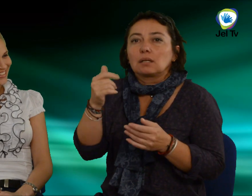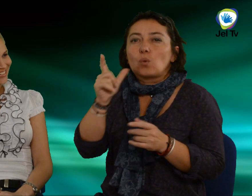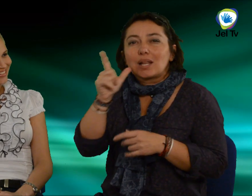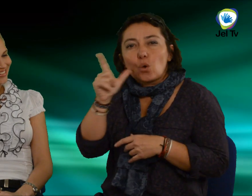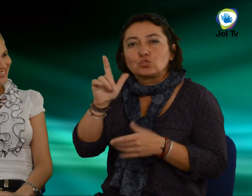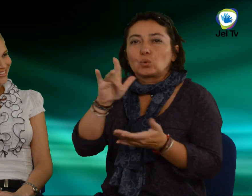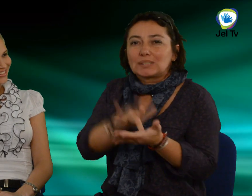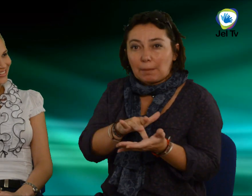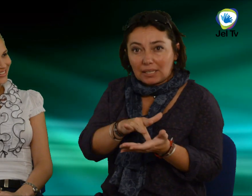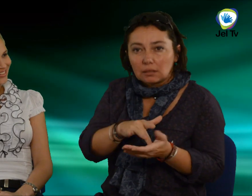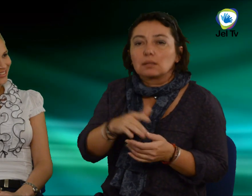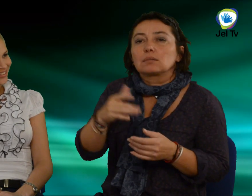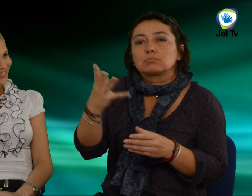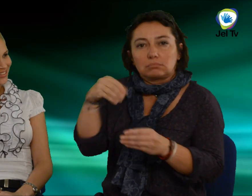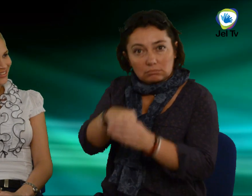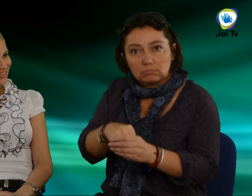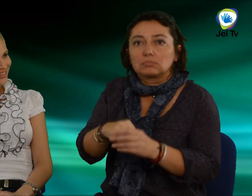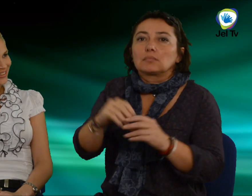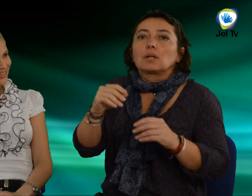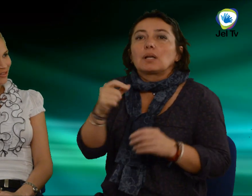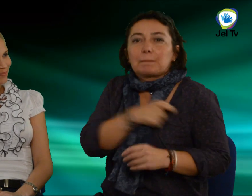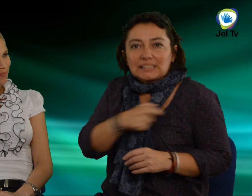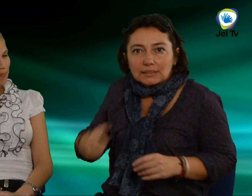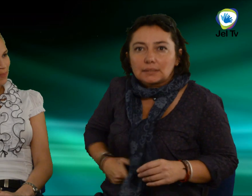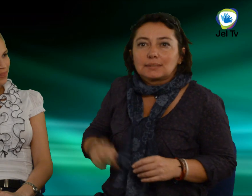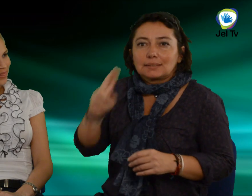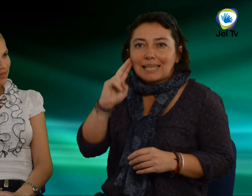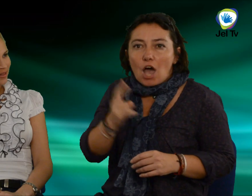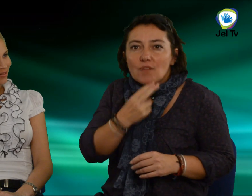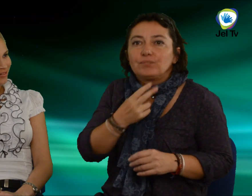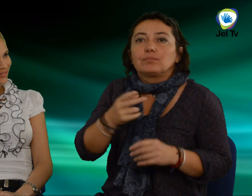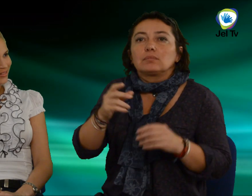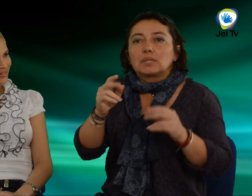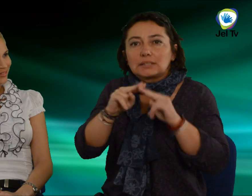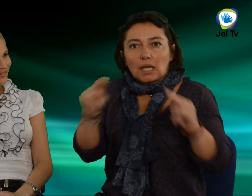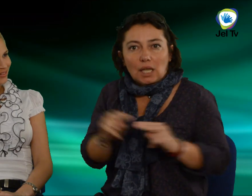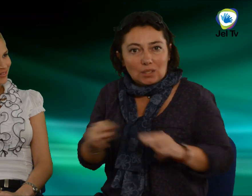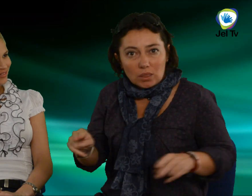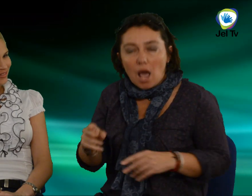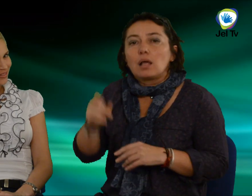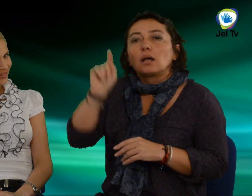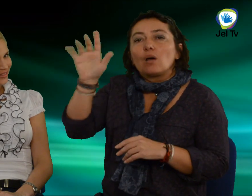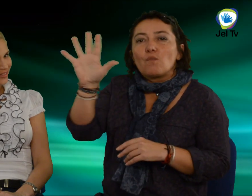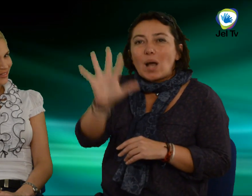Nemrégen, július közepén részt vett a Miss Delf International